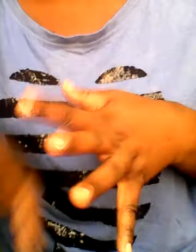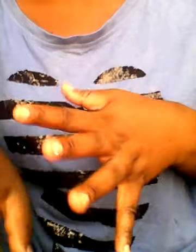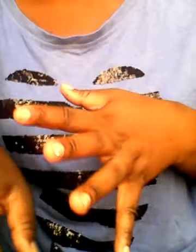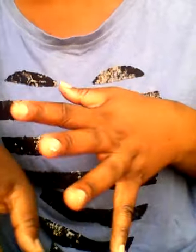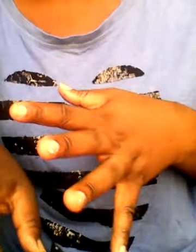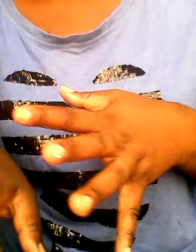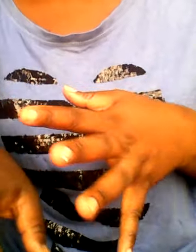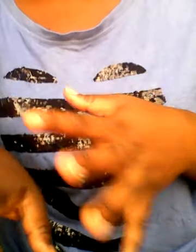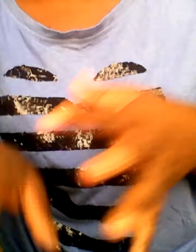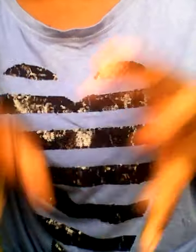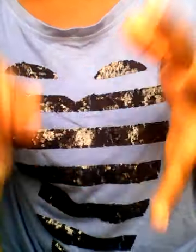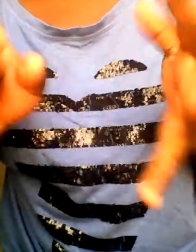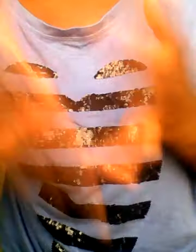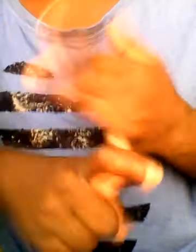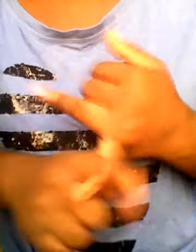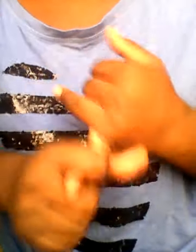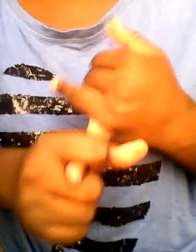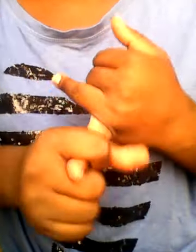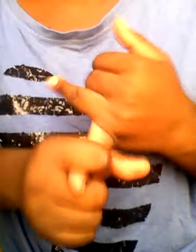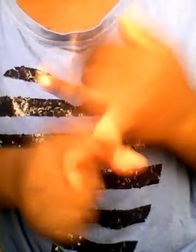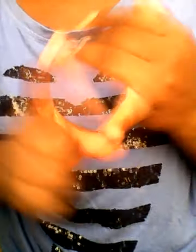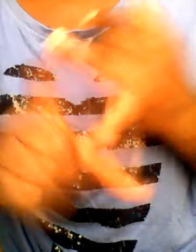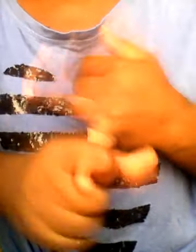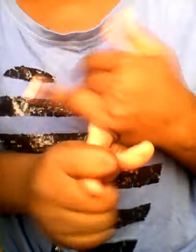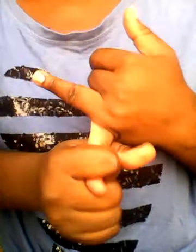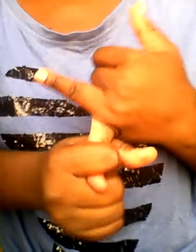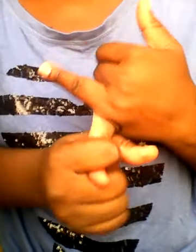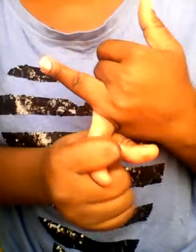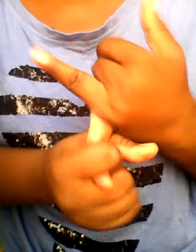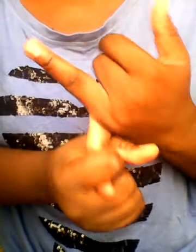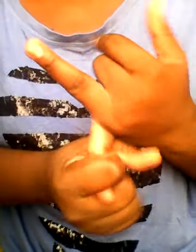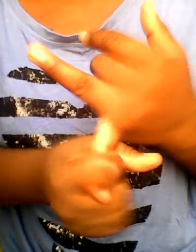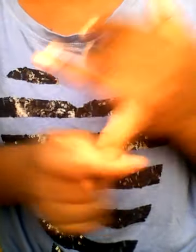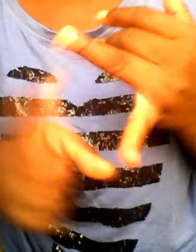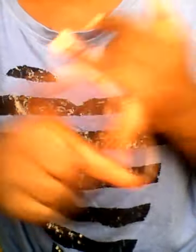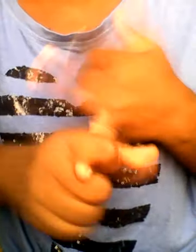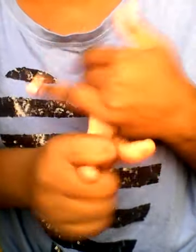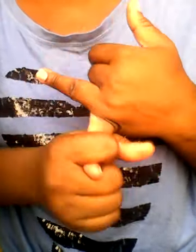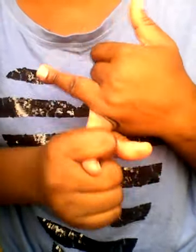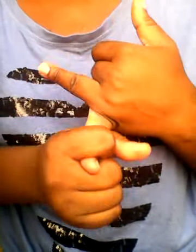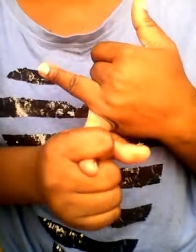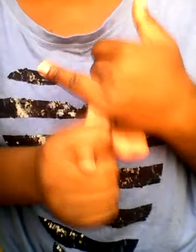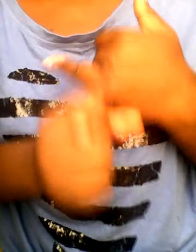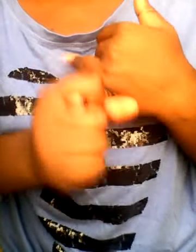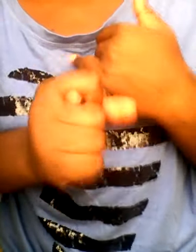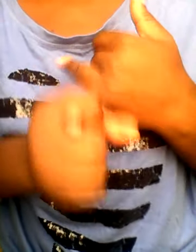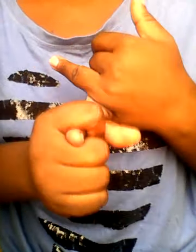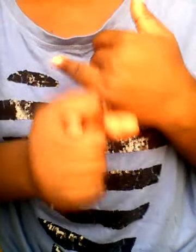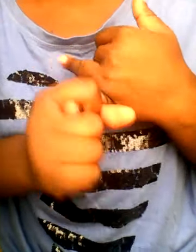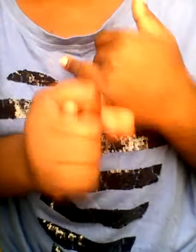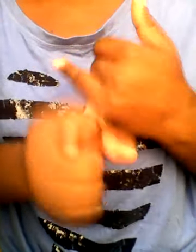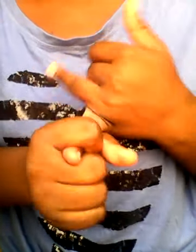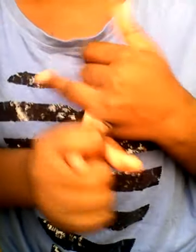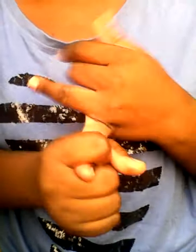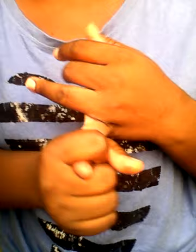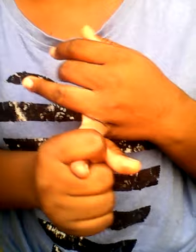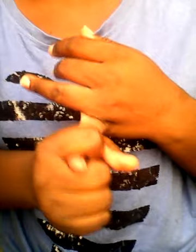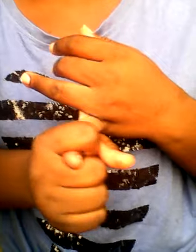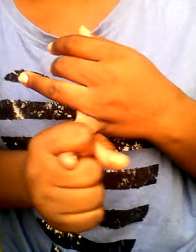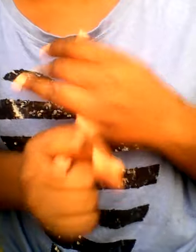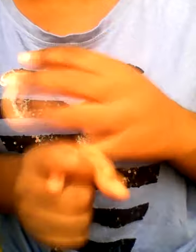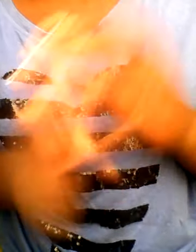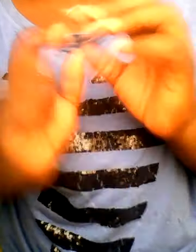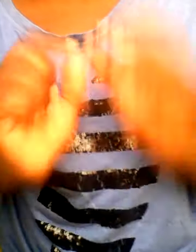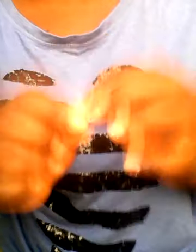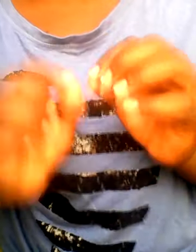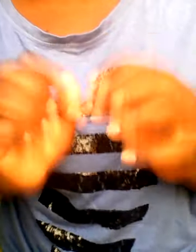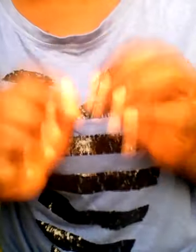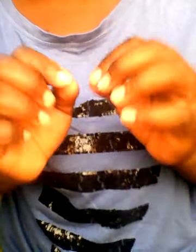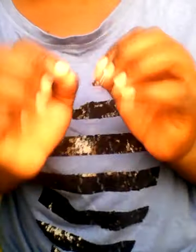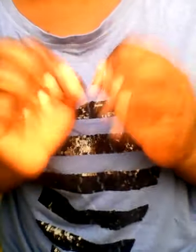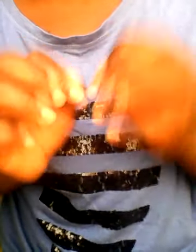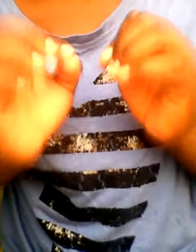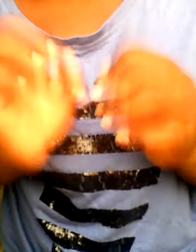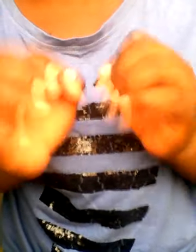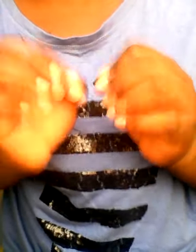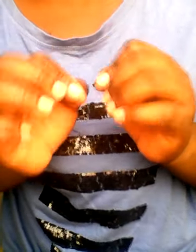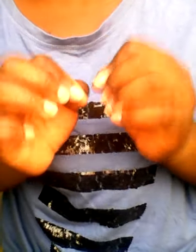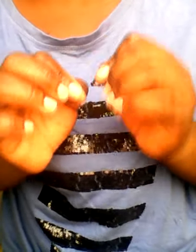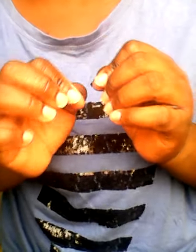ça de côté remplacer vos savons en boule par des gels de douche spécialement à la l'eau svera